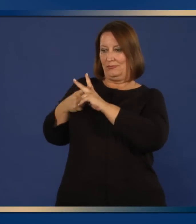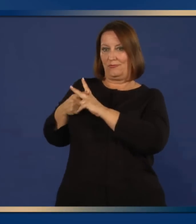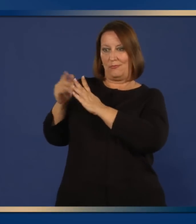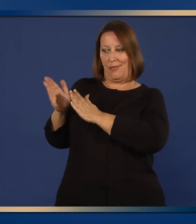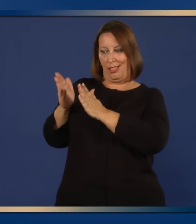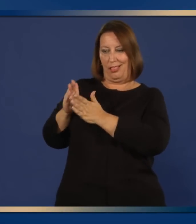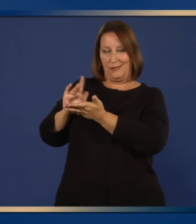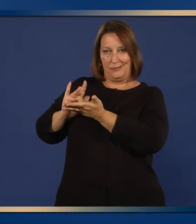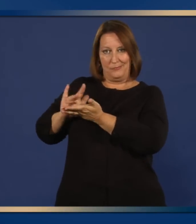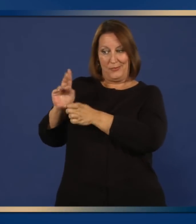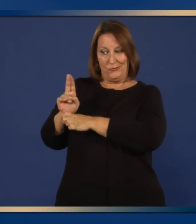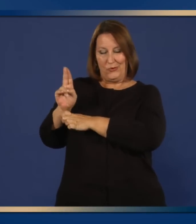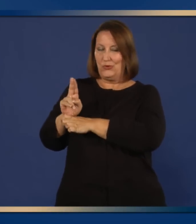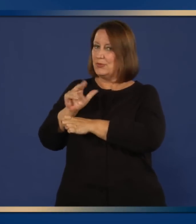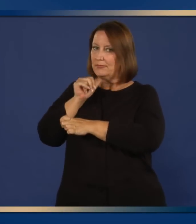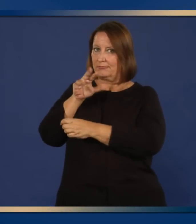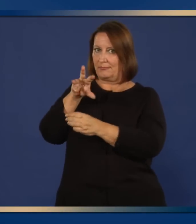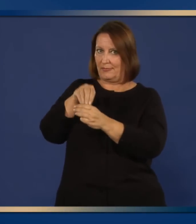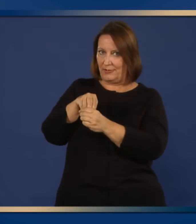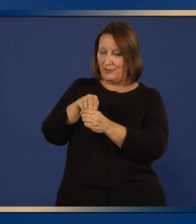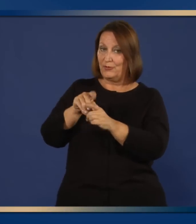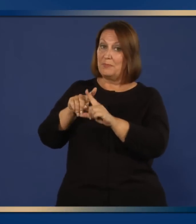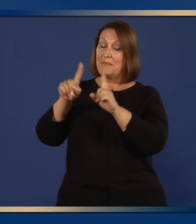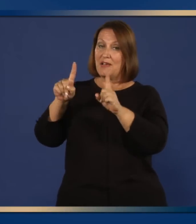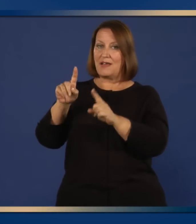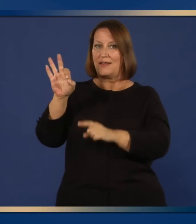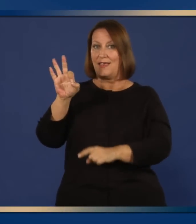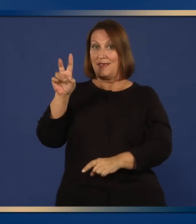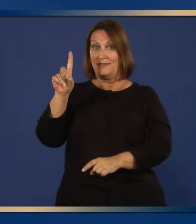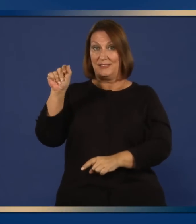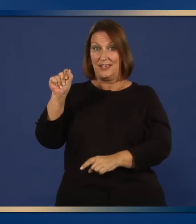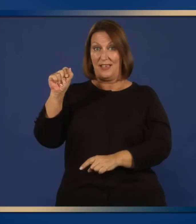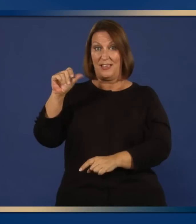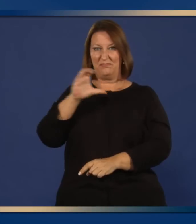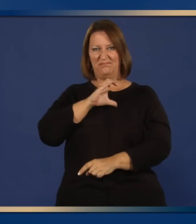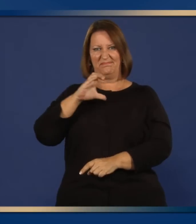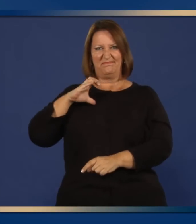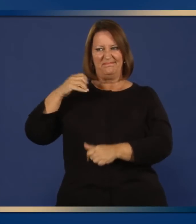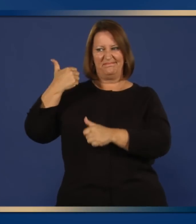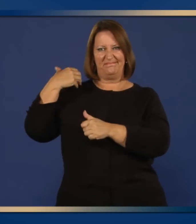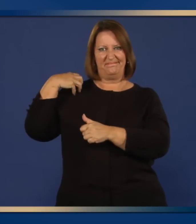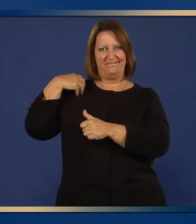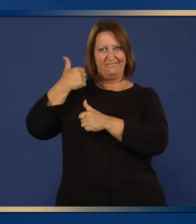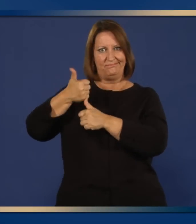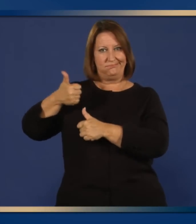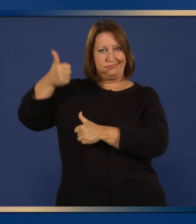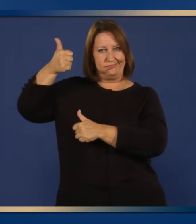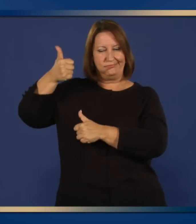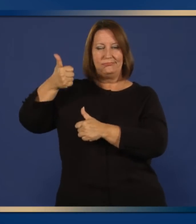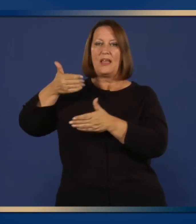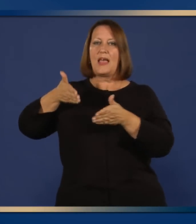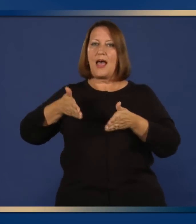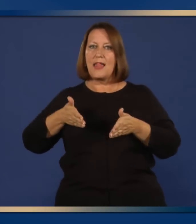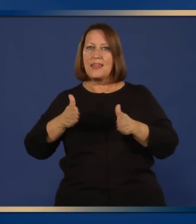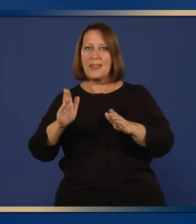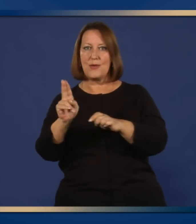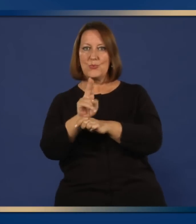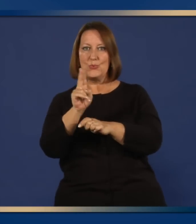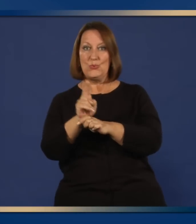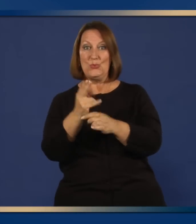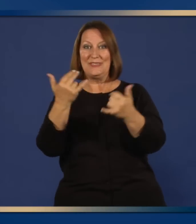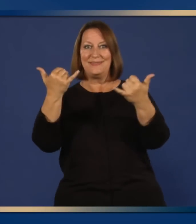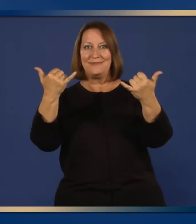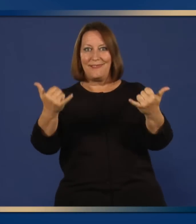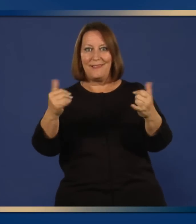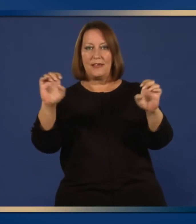Sin embargo, el comisionado de la FDA ha autorizado la de emergencia el uso de